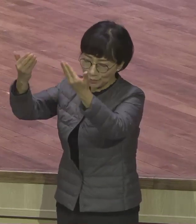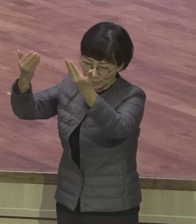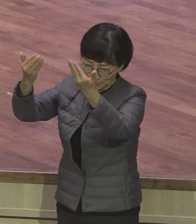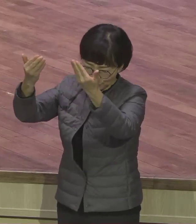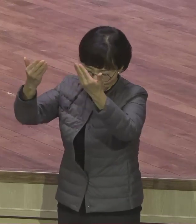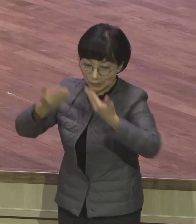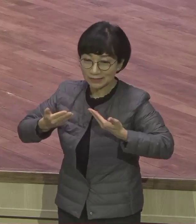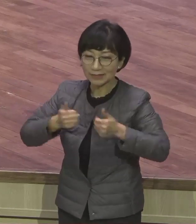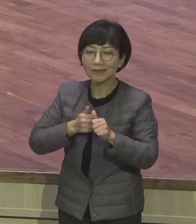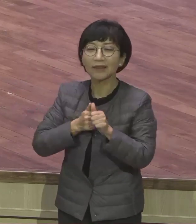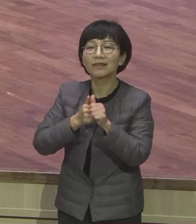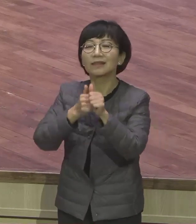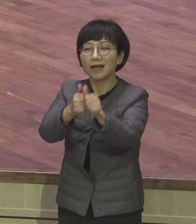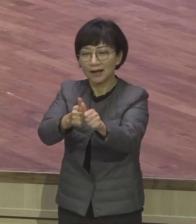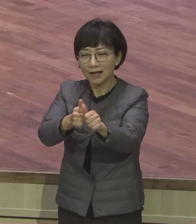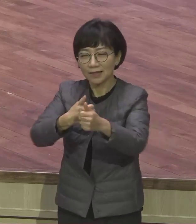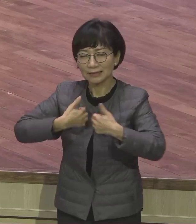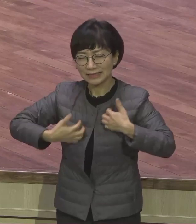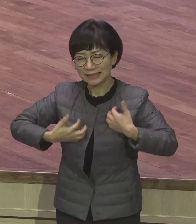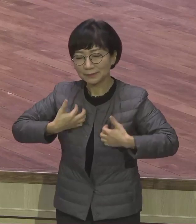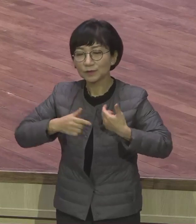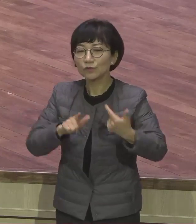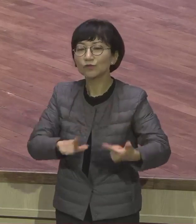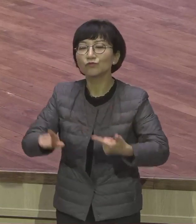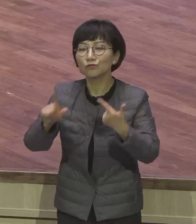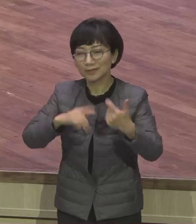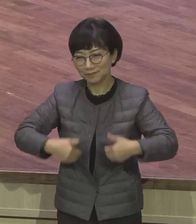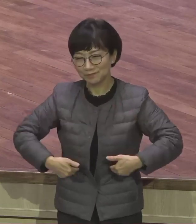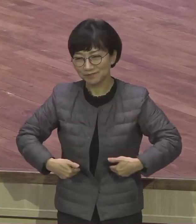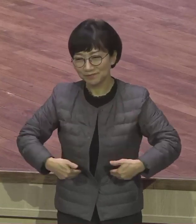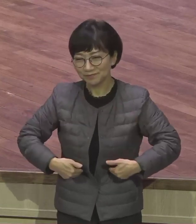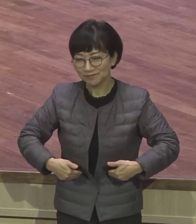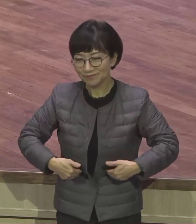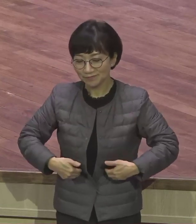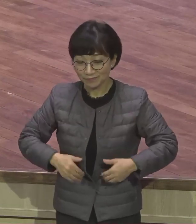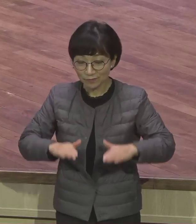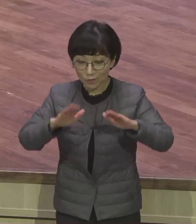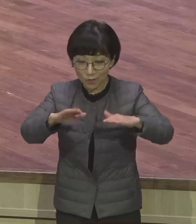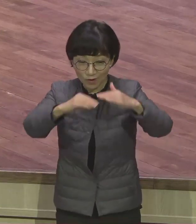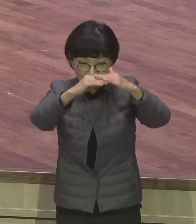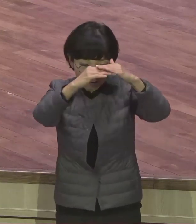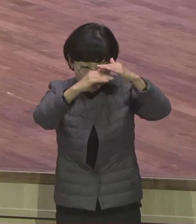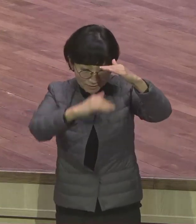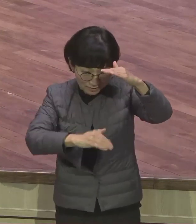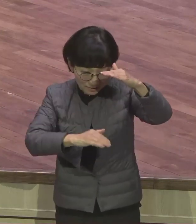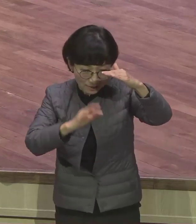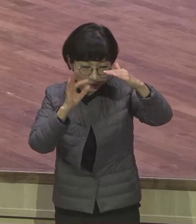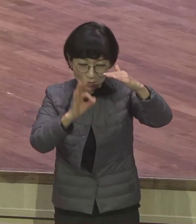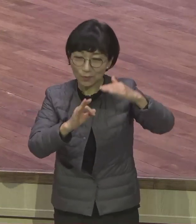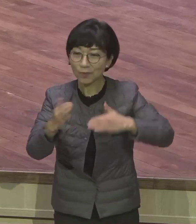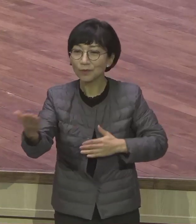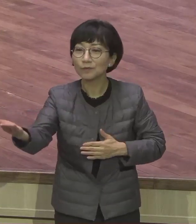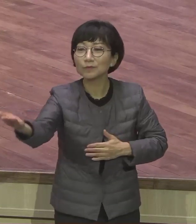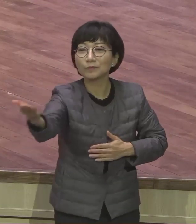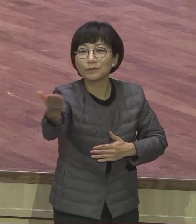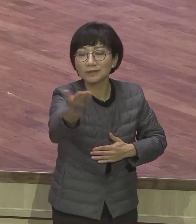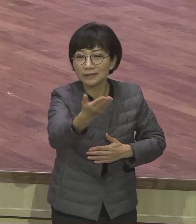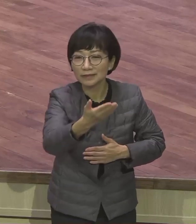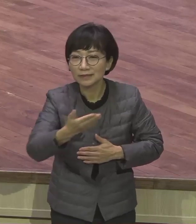이거 누리냐 못 누리냐 오늘 본문 말씀 통해 예원계 모든 성도들 우리의 삶을 한치의